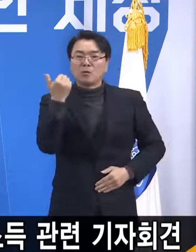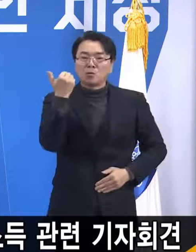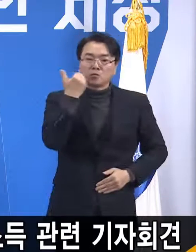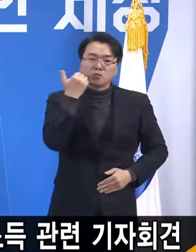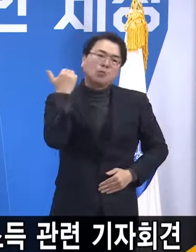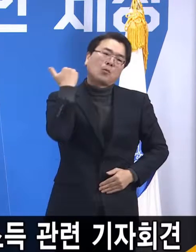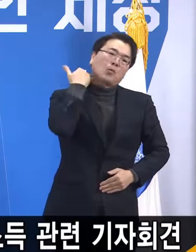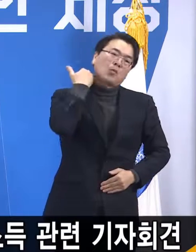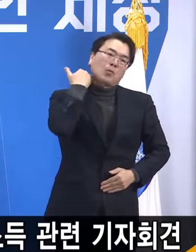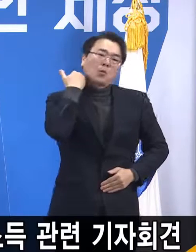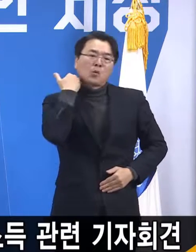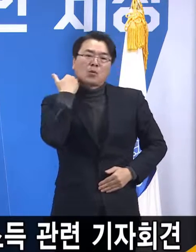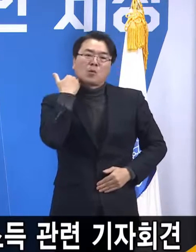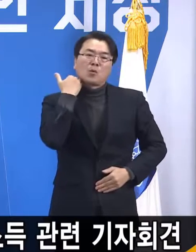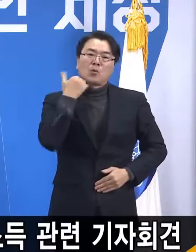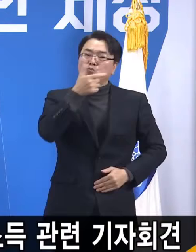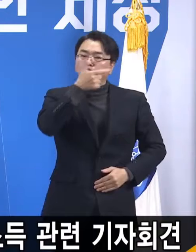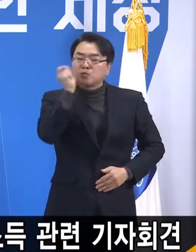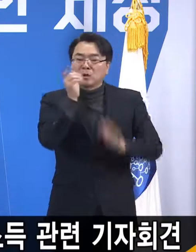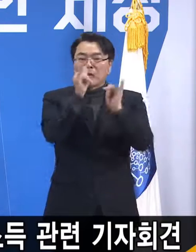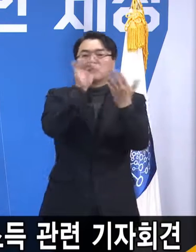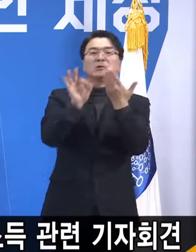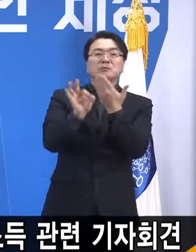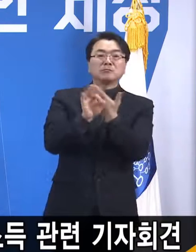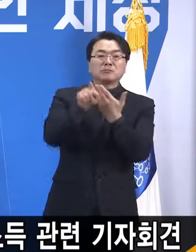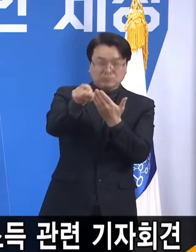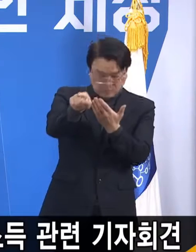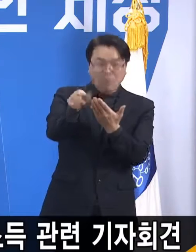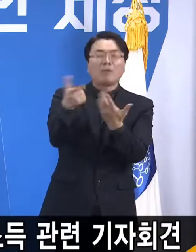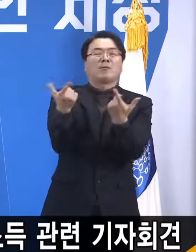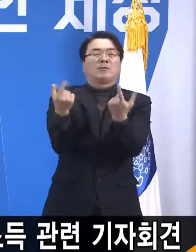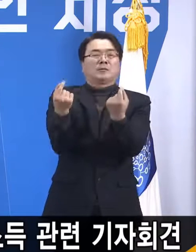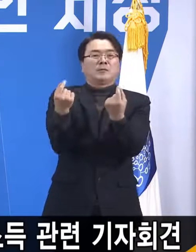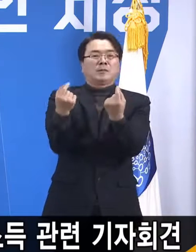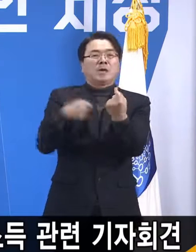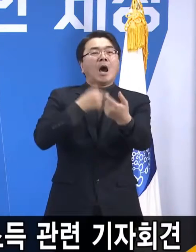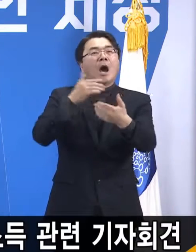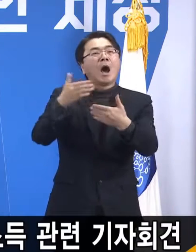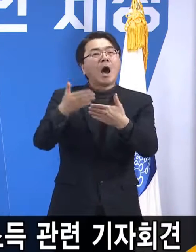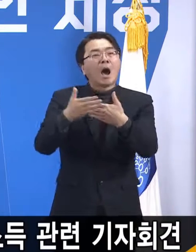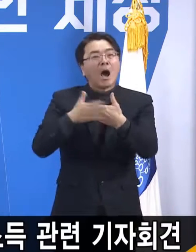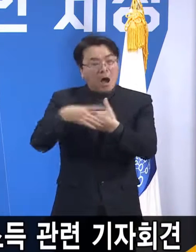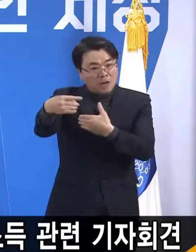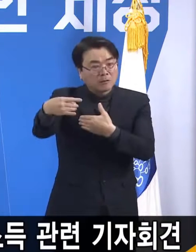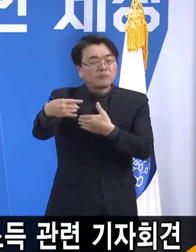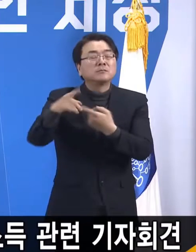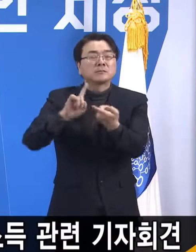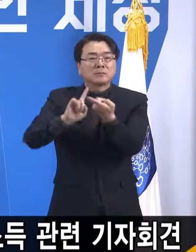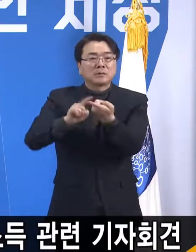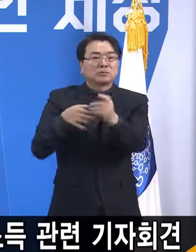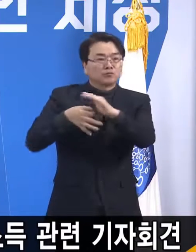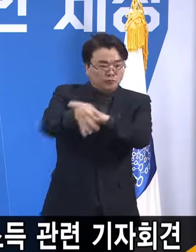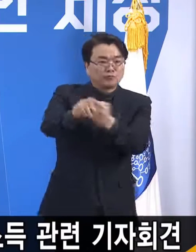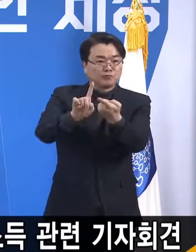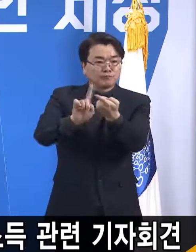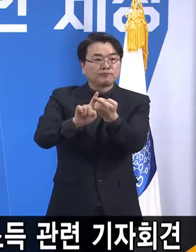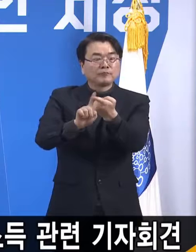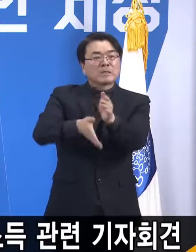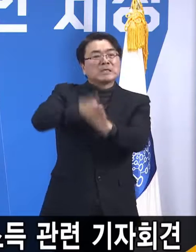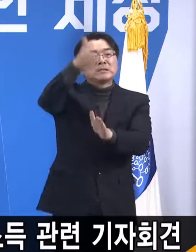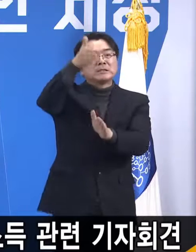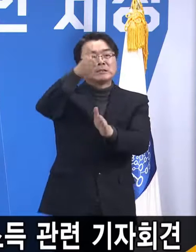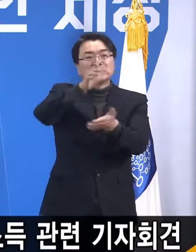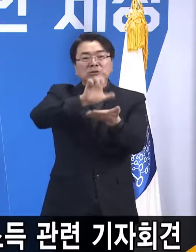곳은 자체적으로 선별지원을 하겠다 이런 입장을 가지고 있는 것으로 들었습니다. 시군이 어떻게 할지는 제가